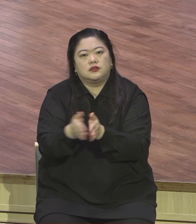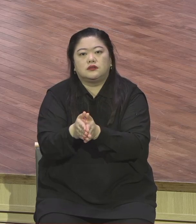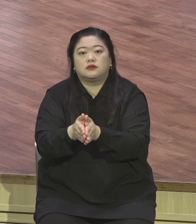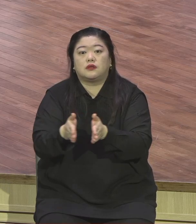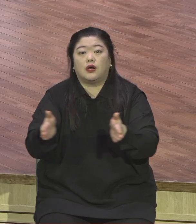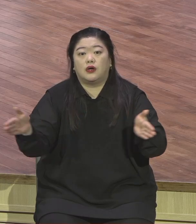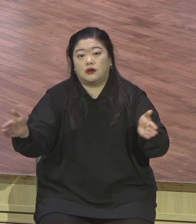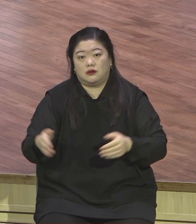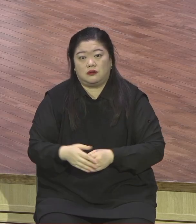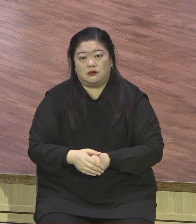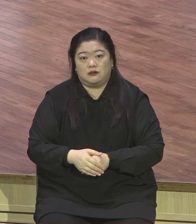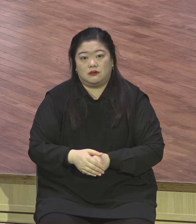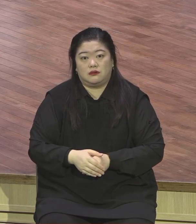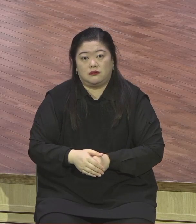톨스토이의 신앙 고백이